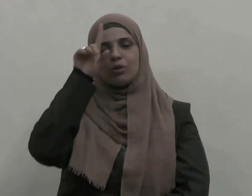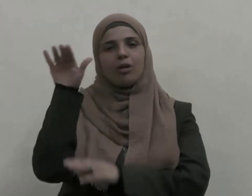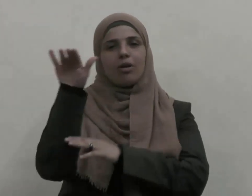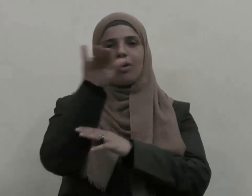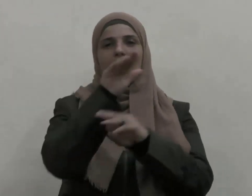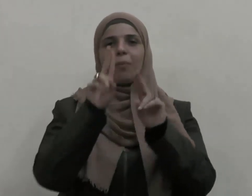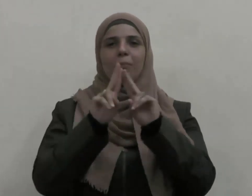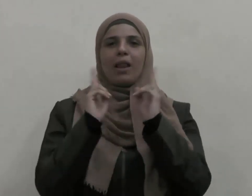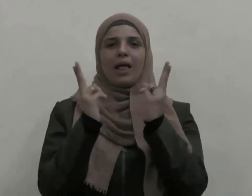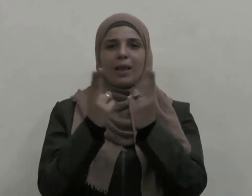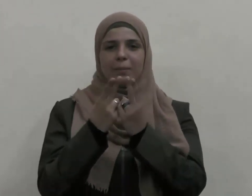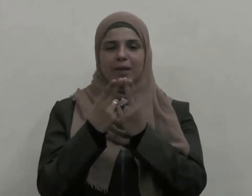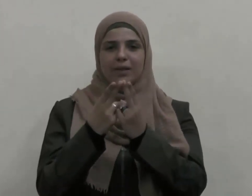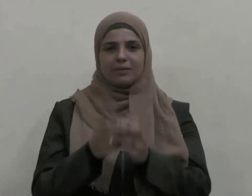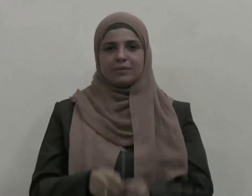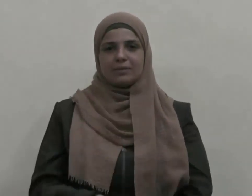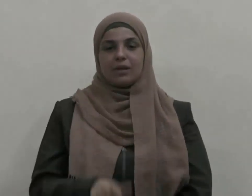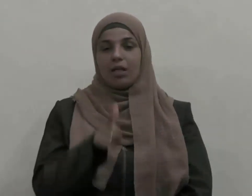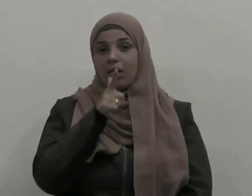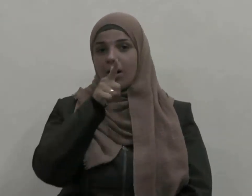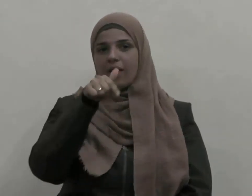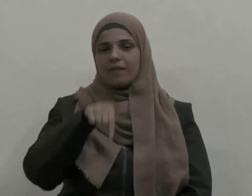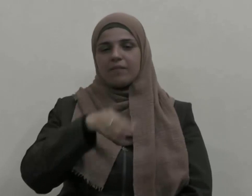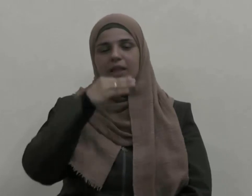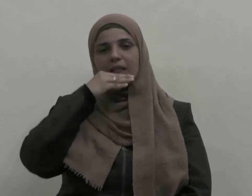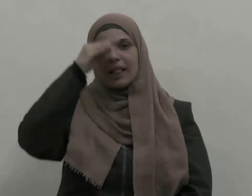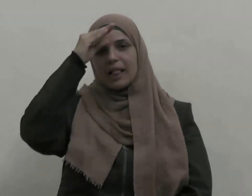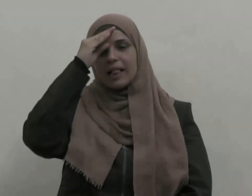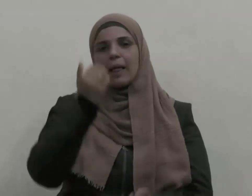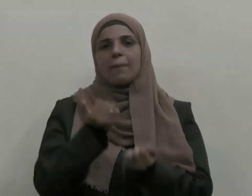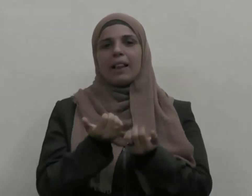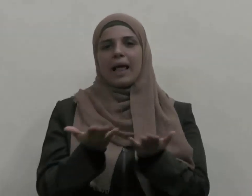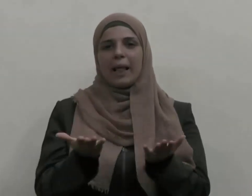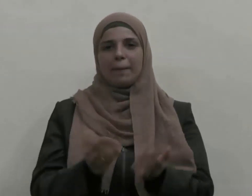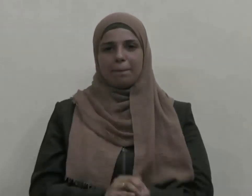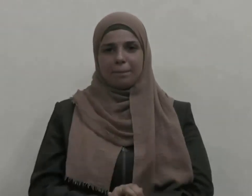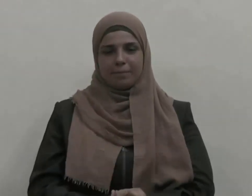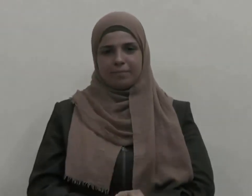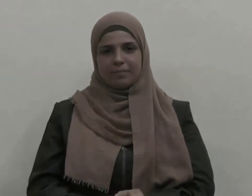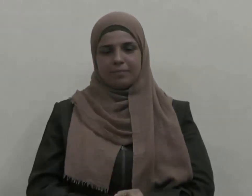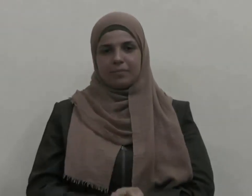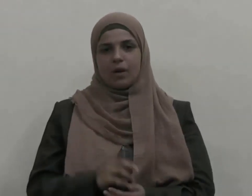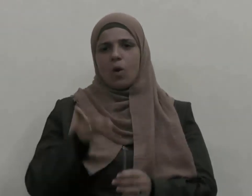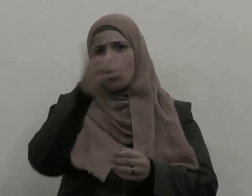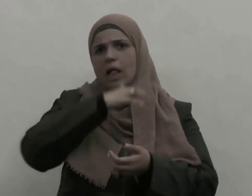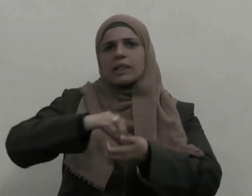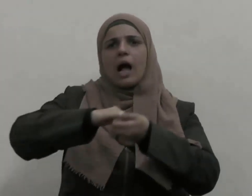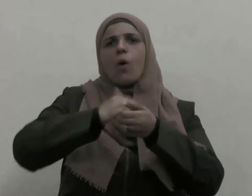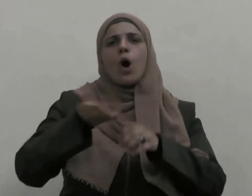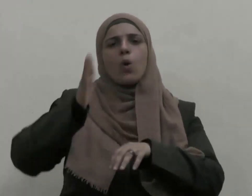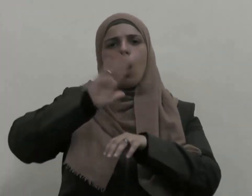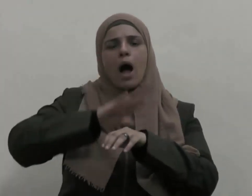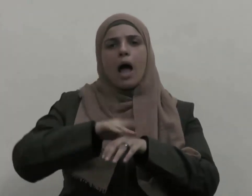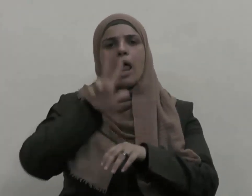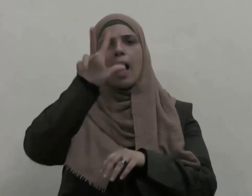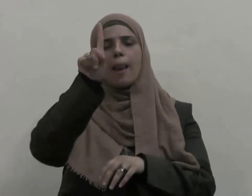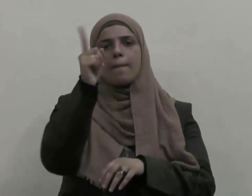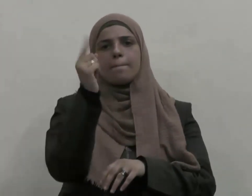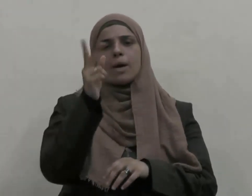القائل في كتابه الكريم وتعاونوا على البر والتقوى ولا تعاونوا